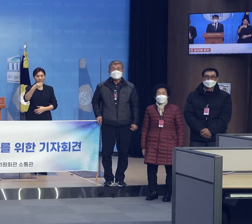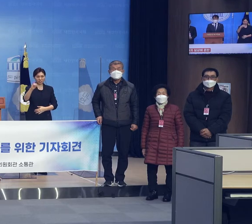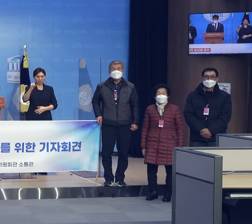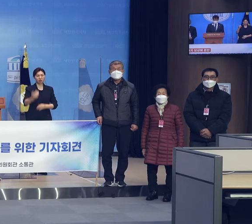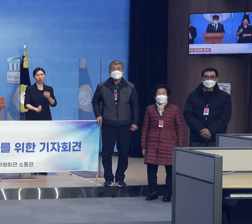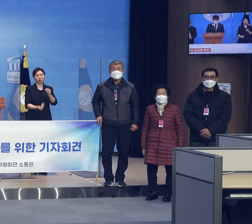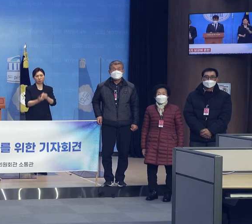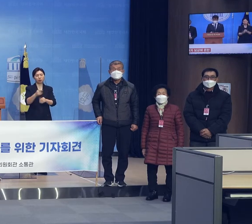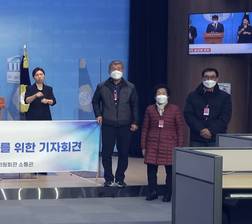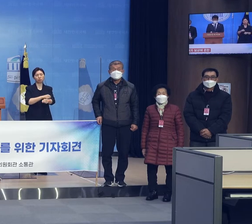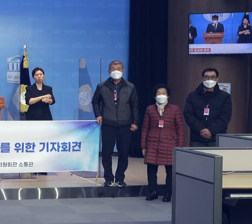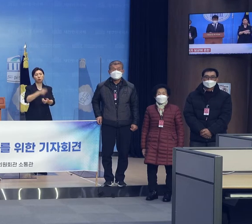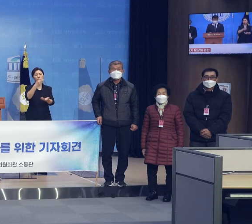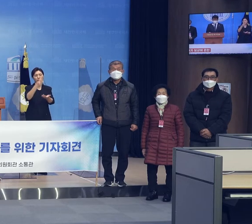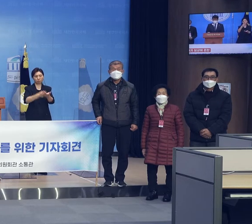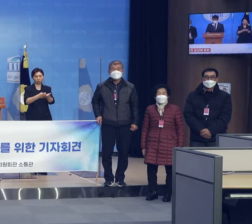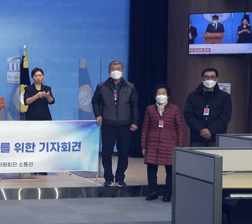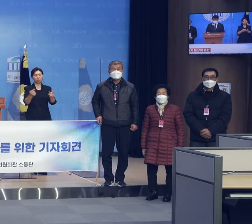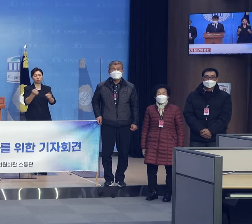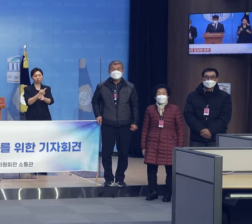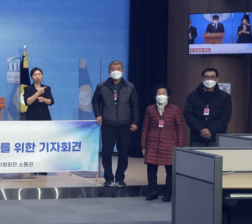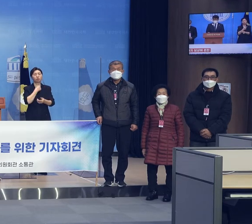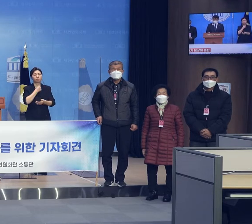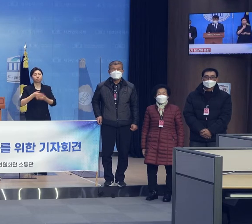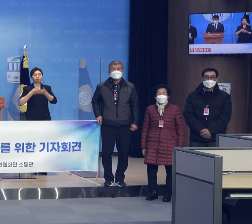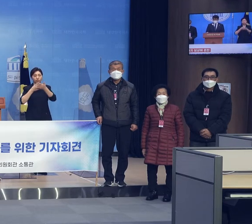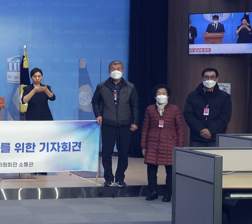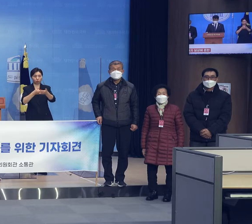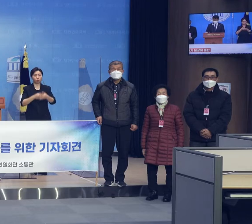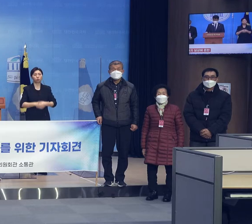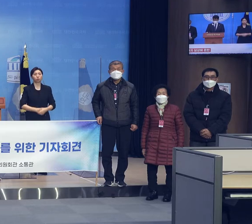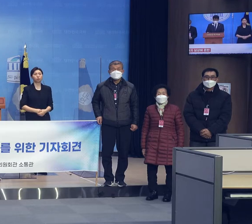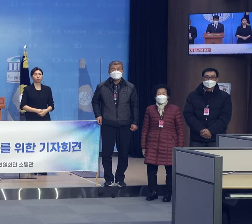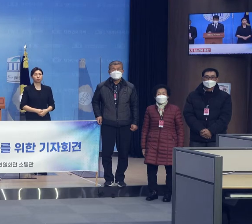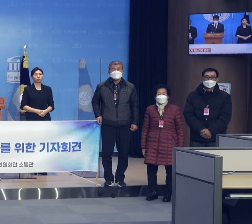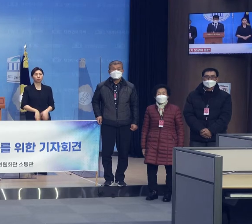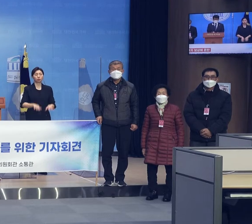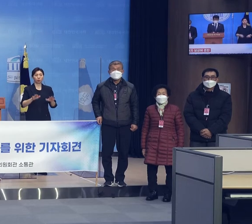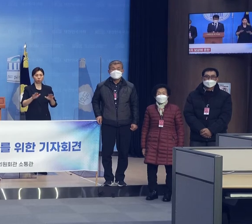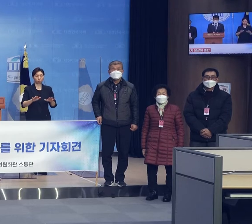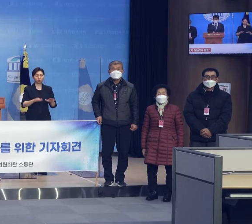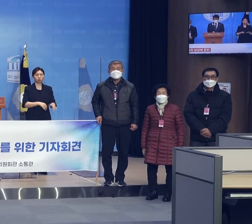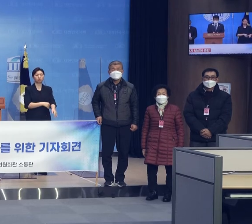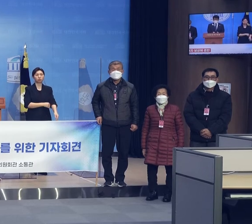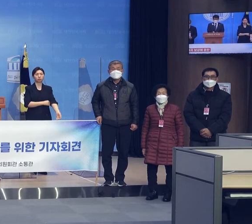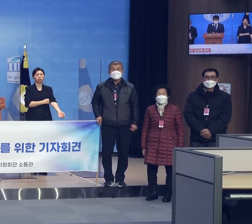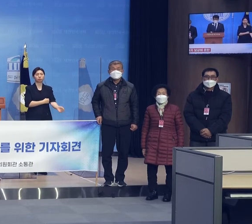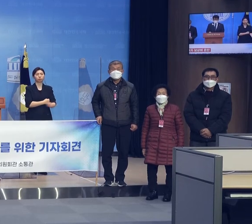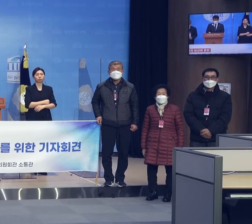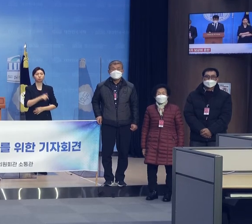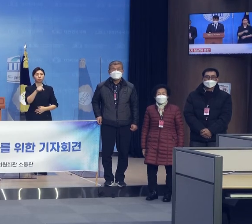희망하면서 오늘 우리